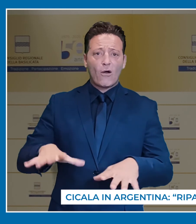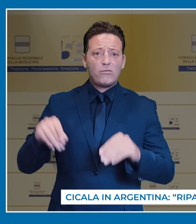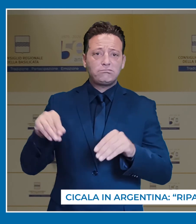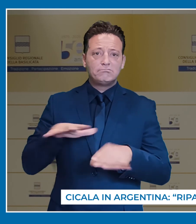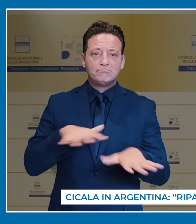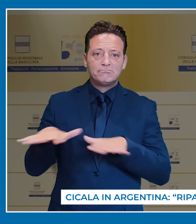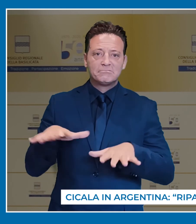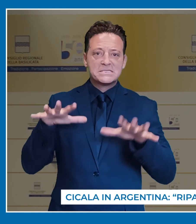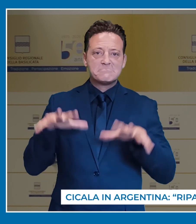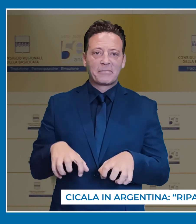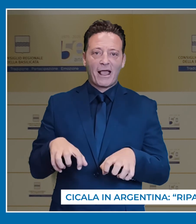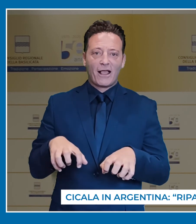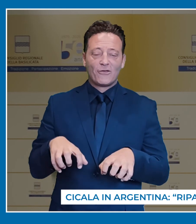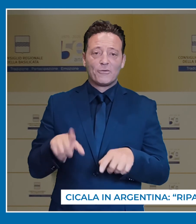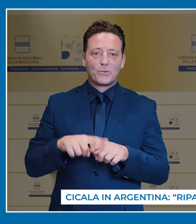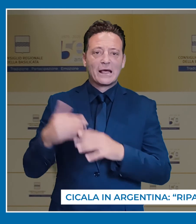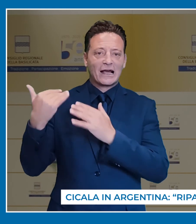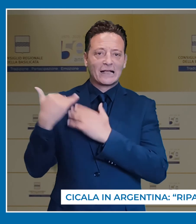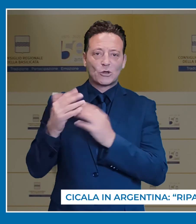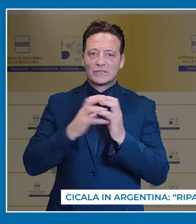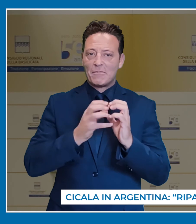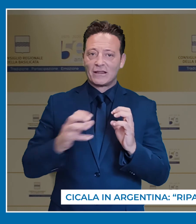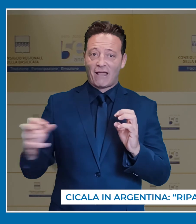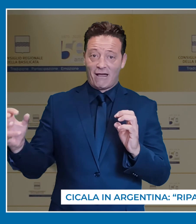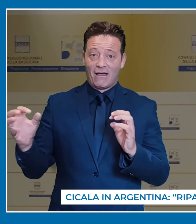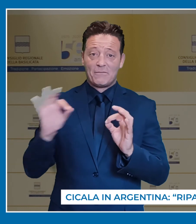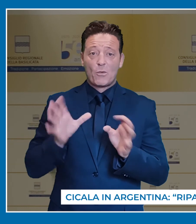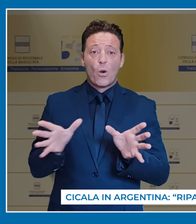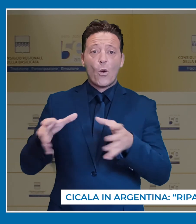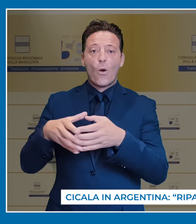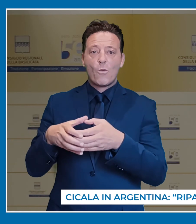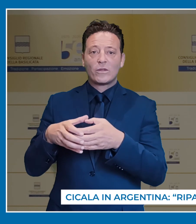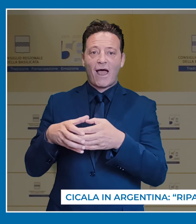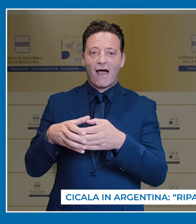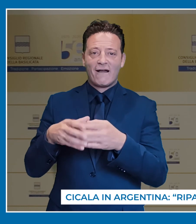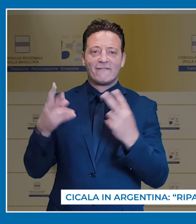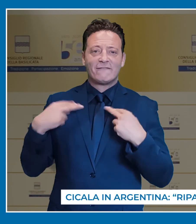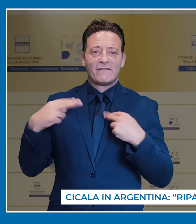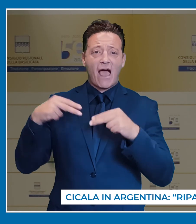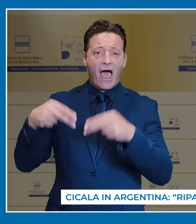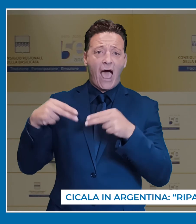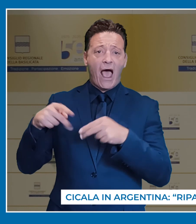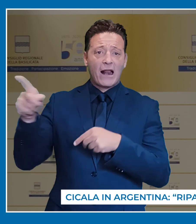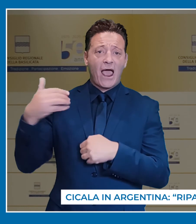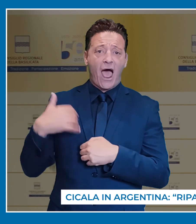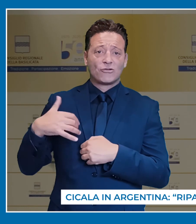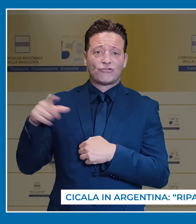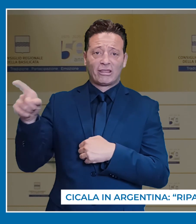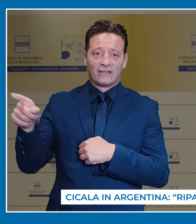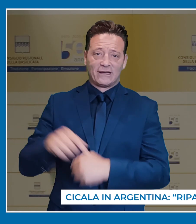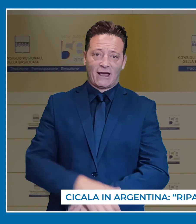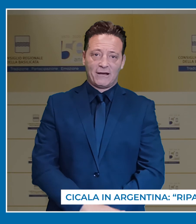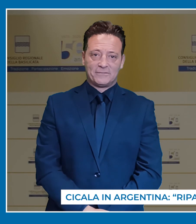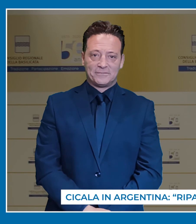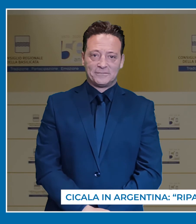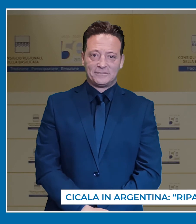iniziato a farsi carico dell'impegno e delle responsabilità di una comunità radicata da anni